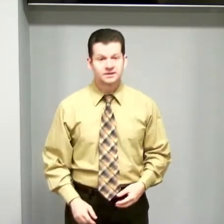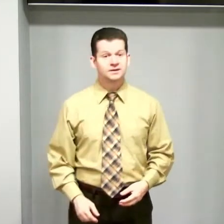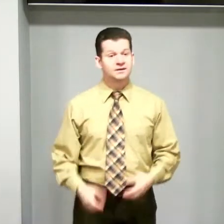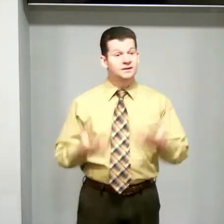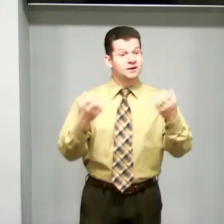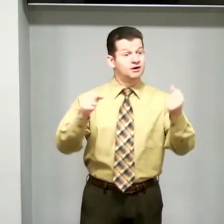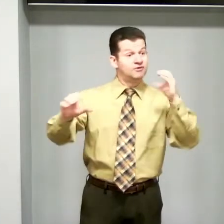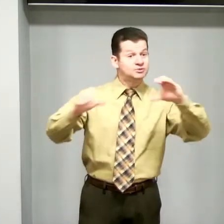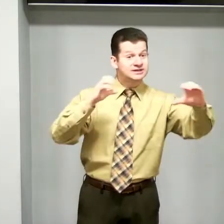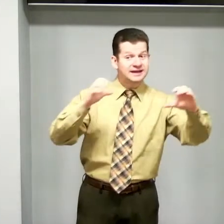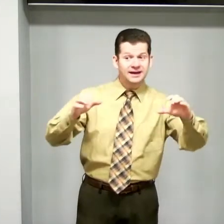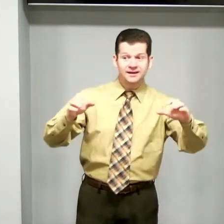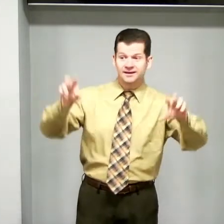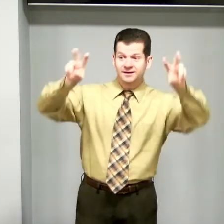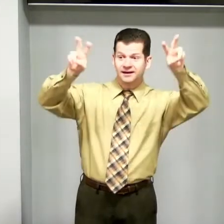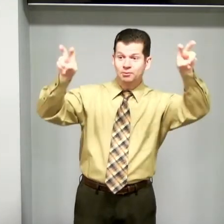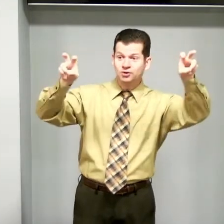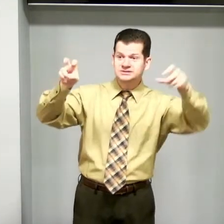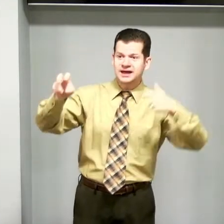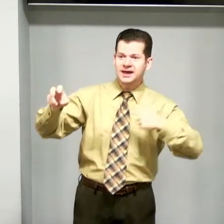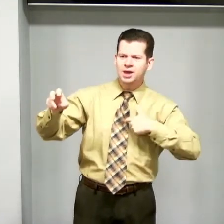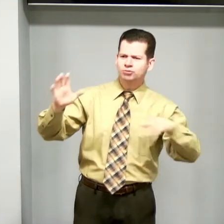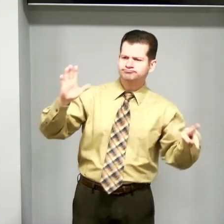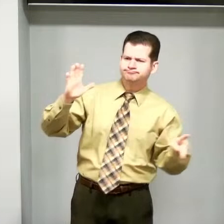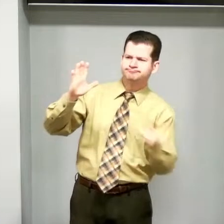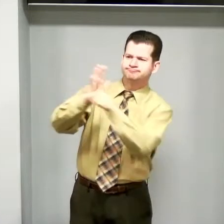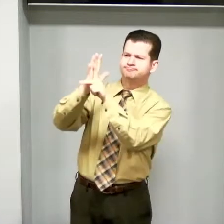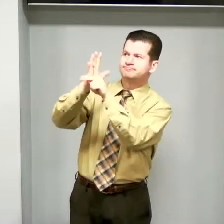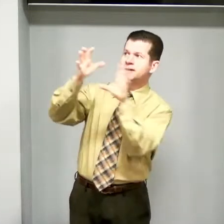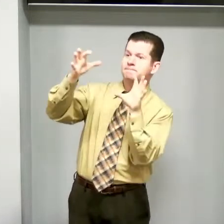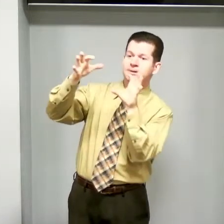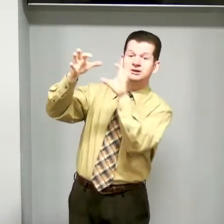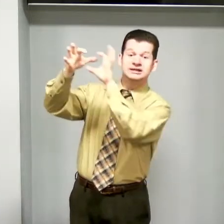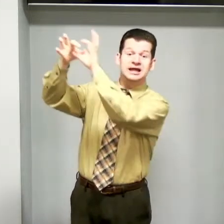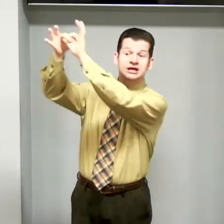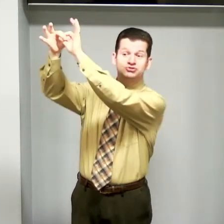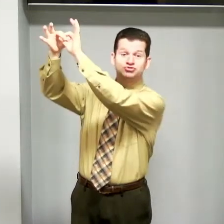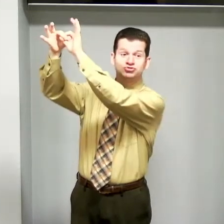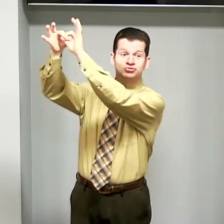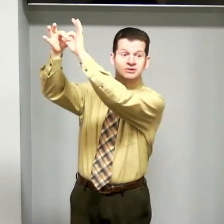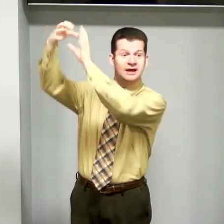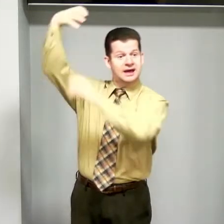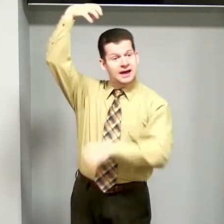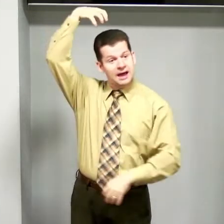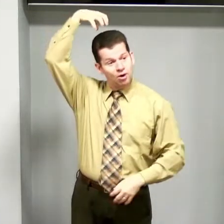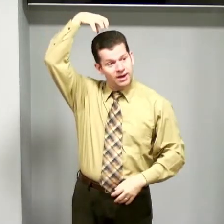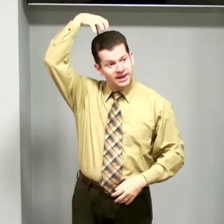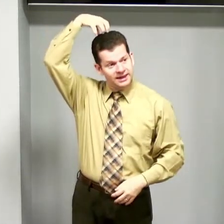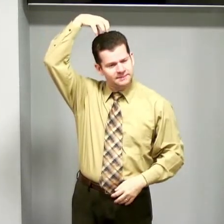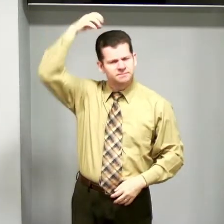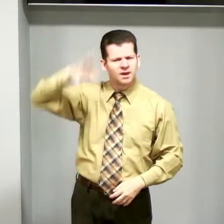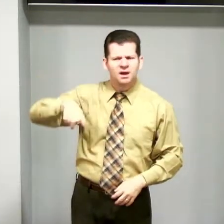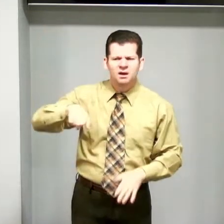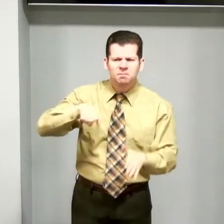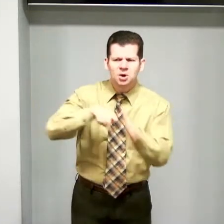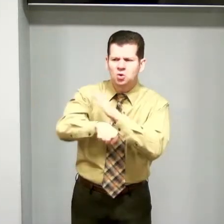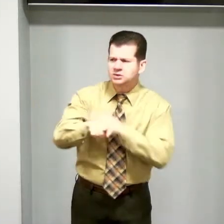Vamos cantar a música, eu pertenço ao rei, pergunta,